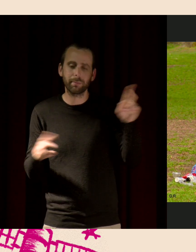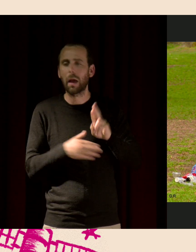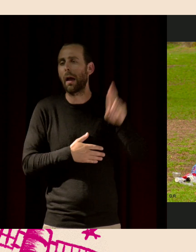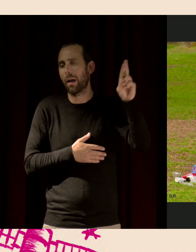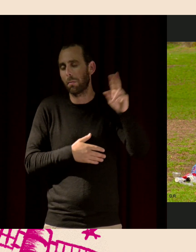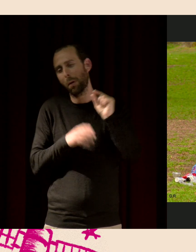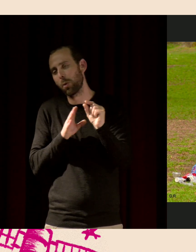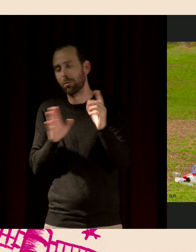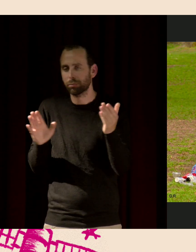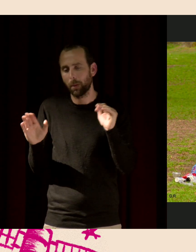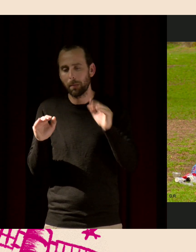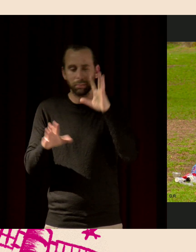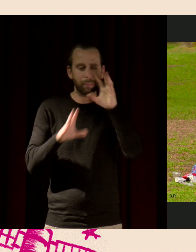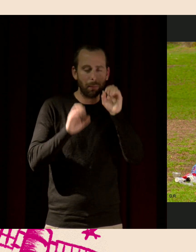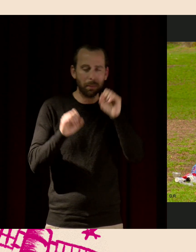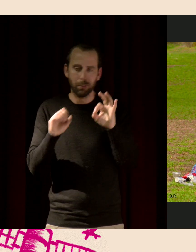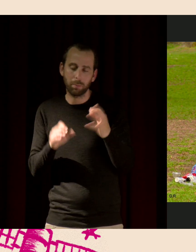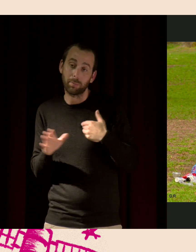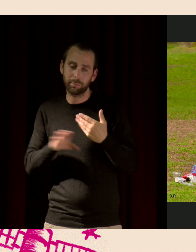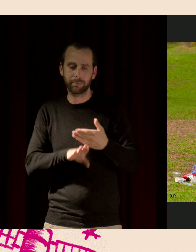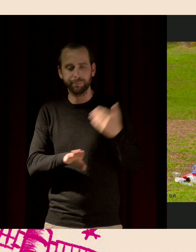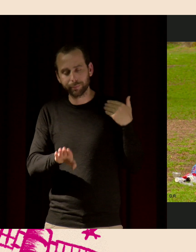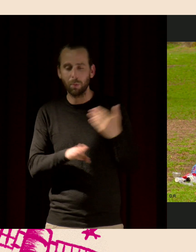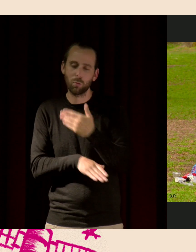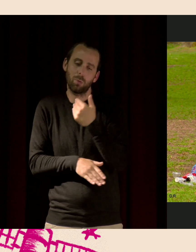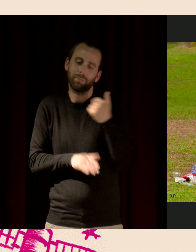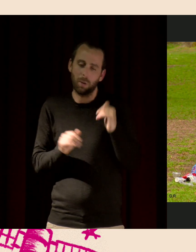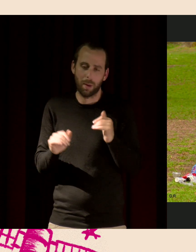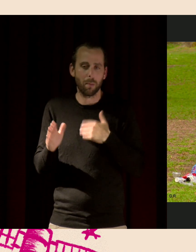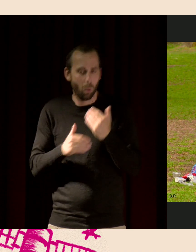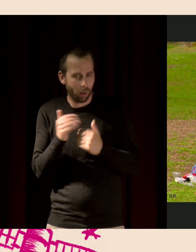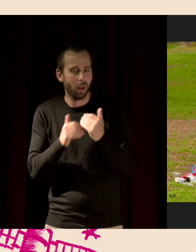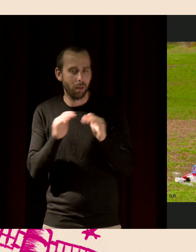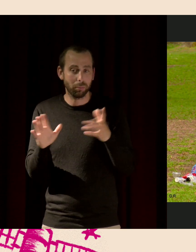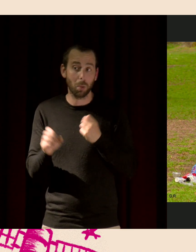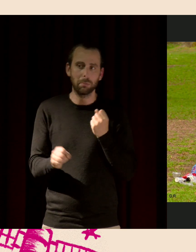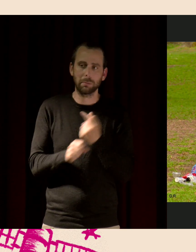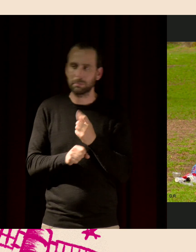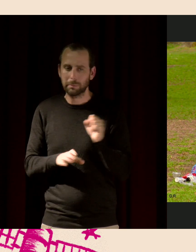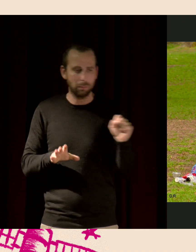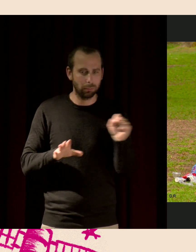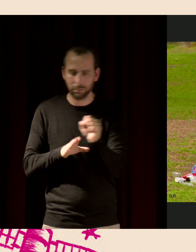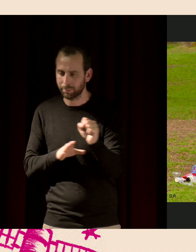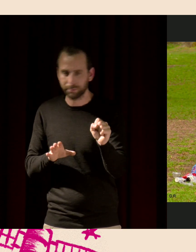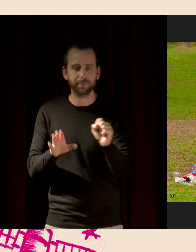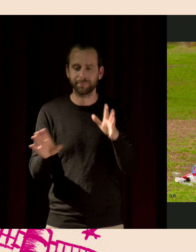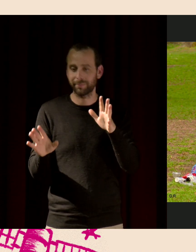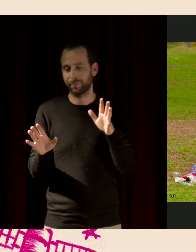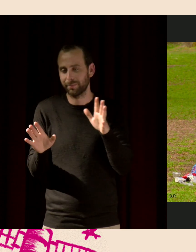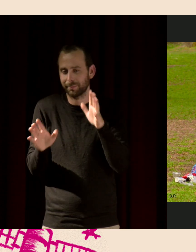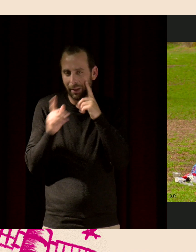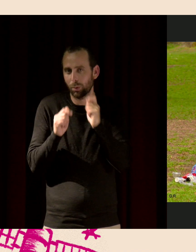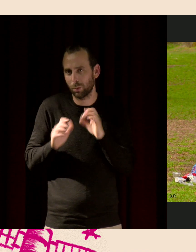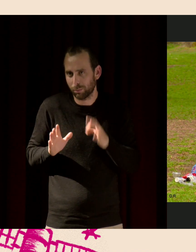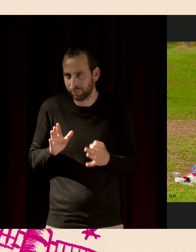peu. C'est un peu amélioré. On a un peu progressé là-dessus. On fait attention, on jette. Maintenant, pour l